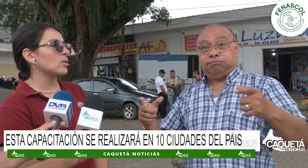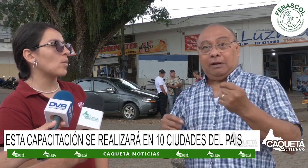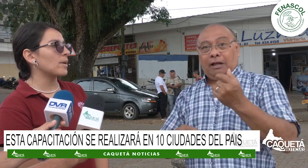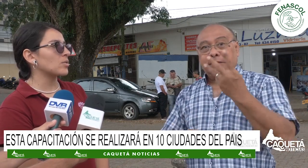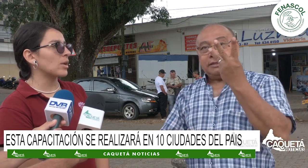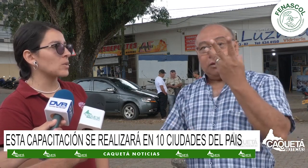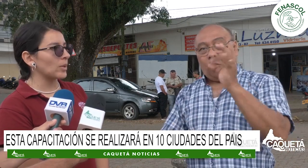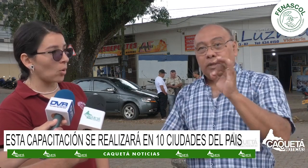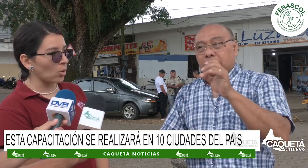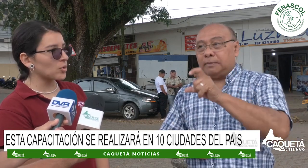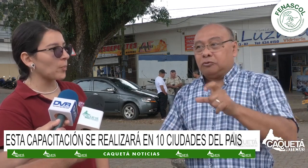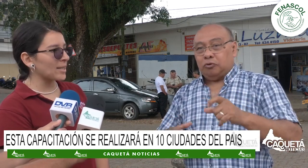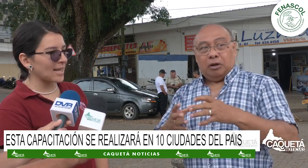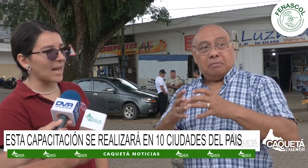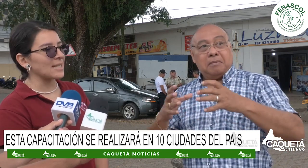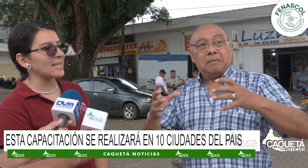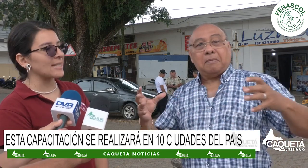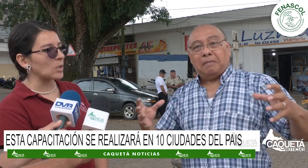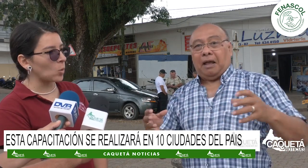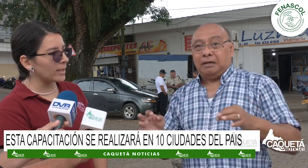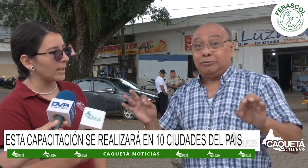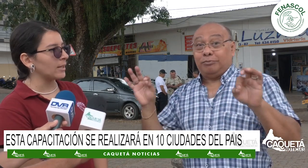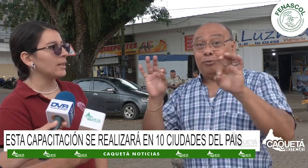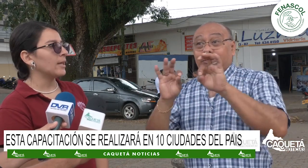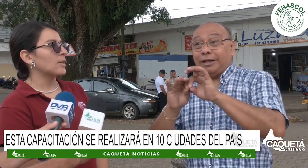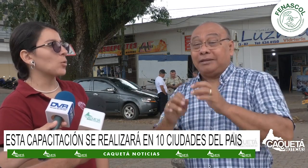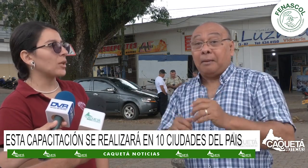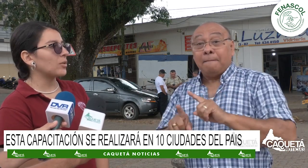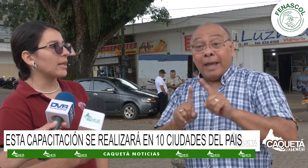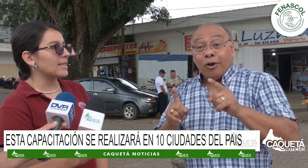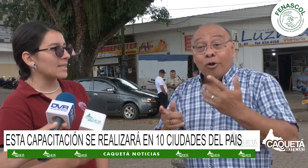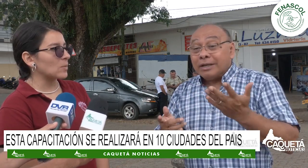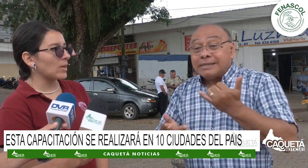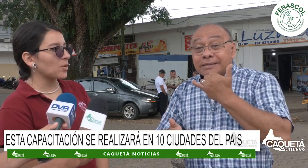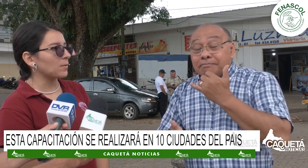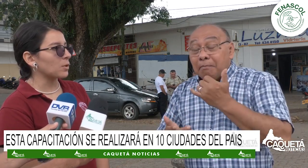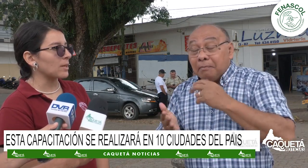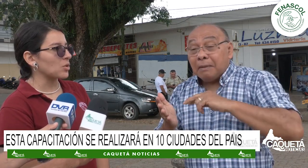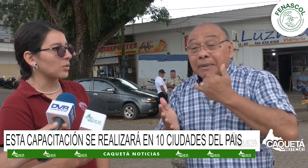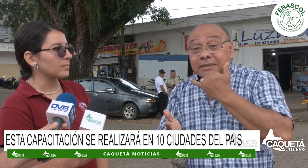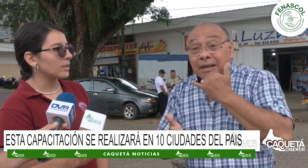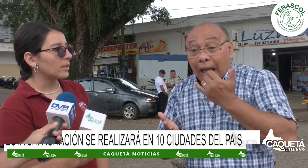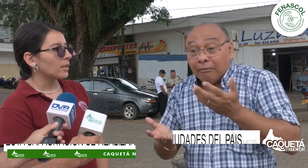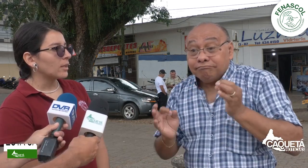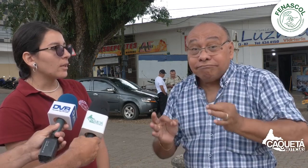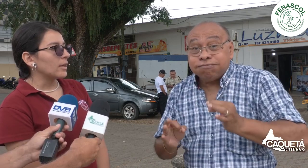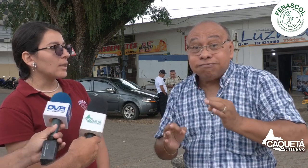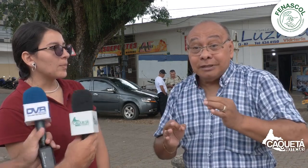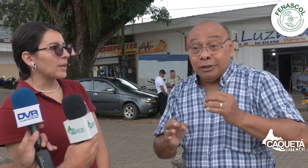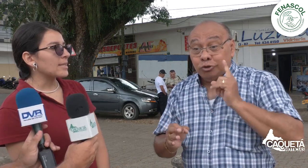personas, pero, oh sorpresa, casi 50 estuvieron en este espacio de formación. ¿Y eso qué falta?